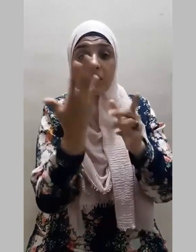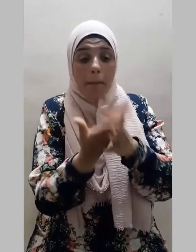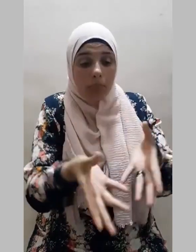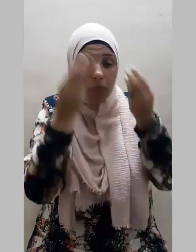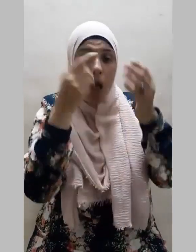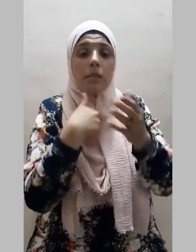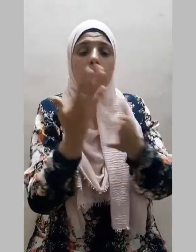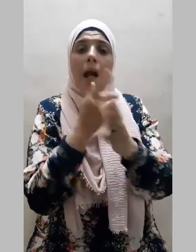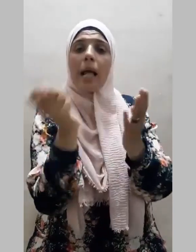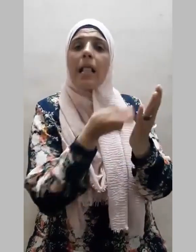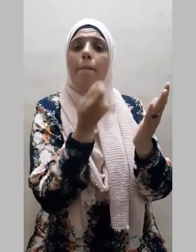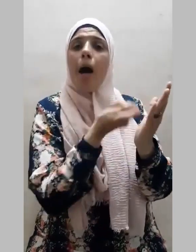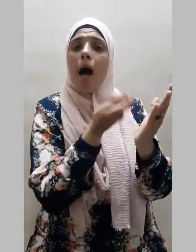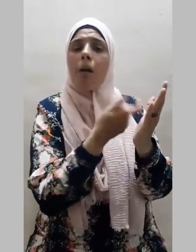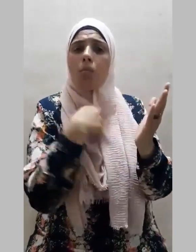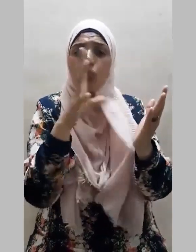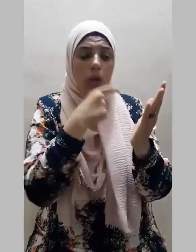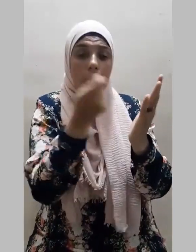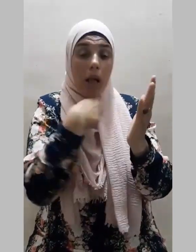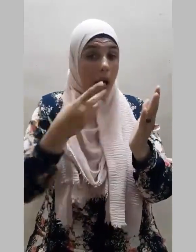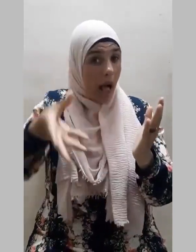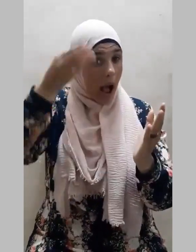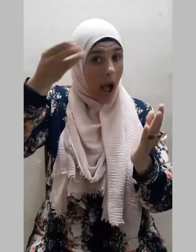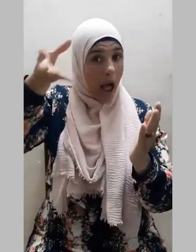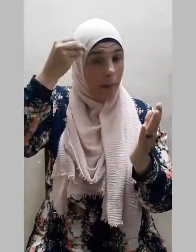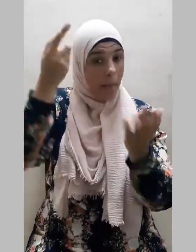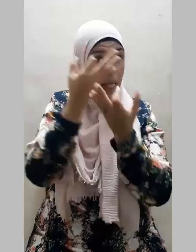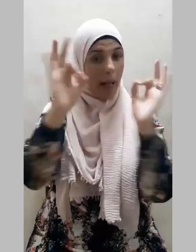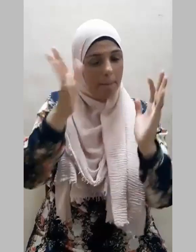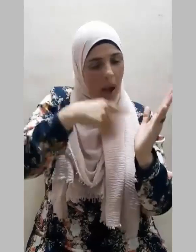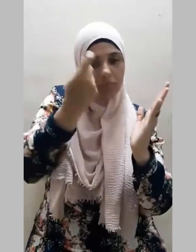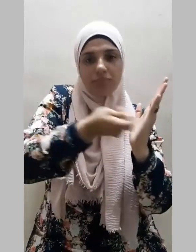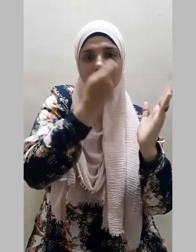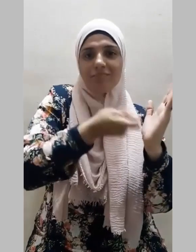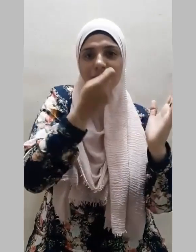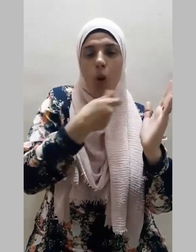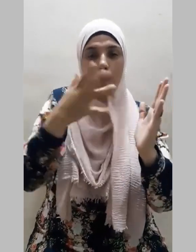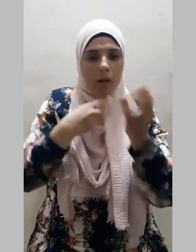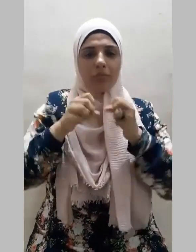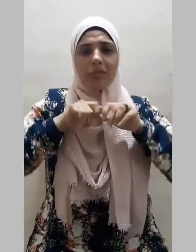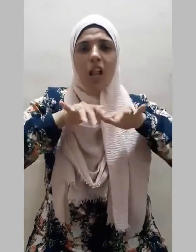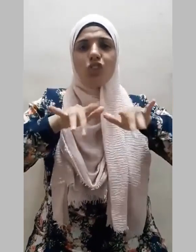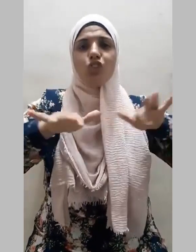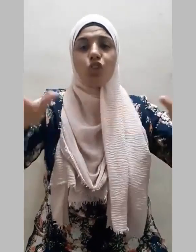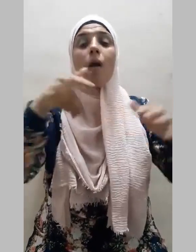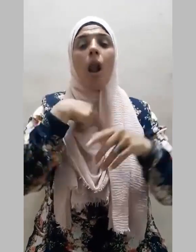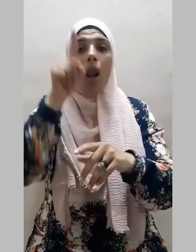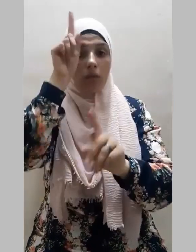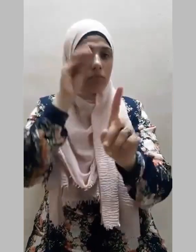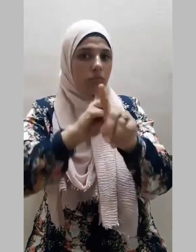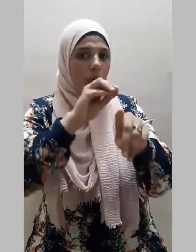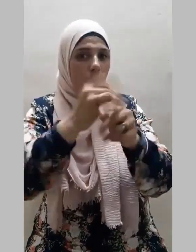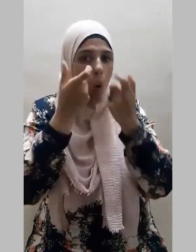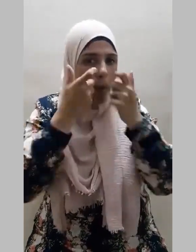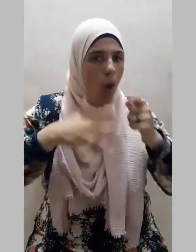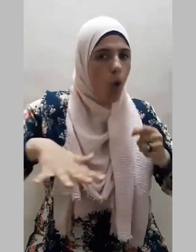وسيلة تدوين العلم ونقله وفي هذا تنبيه للناس كافة